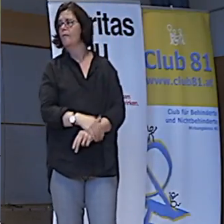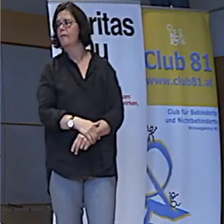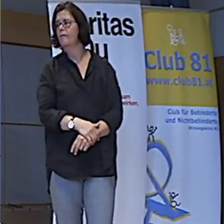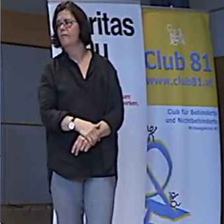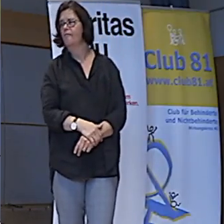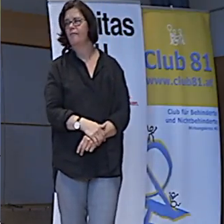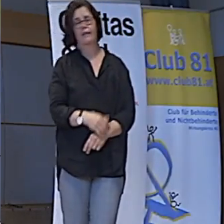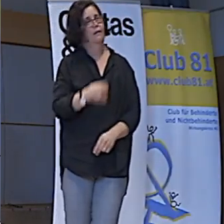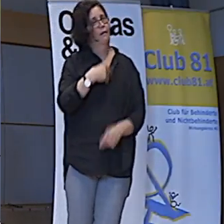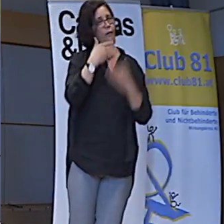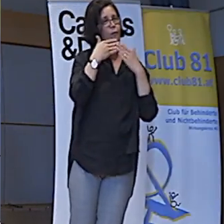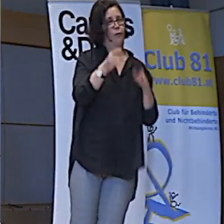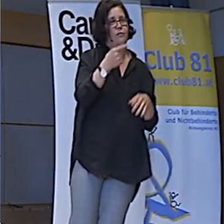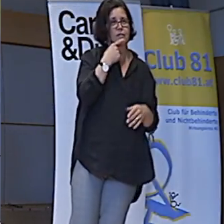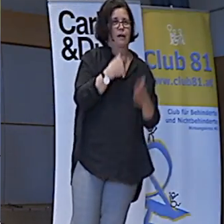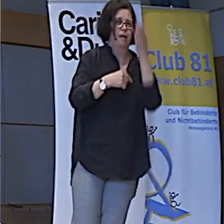Ich sage euch so.